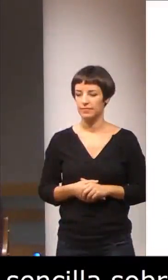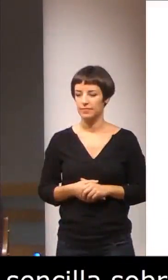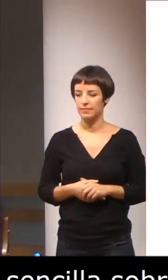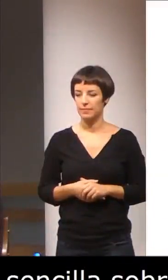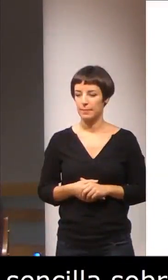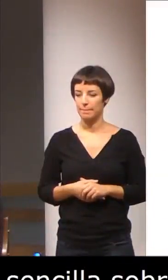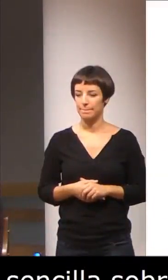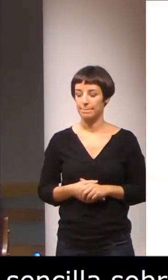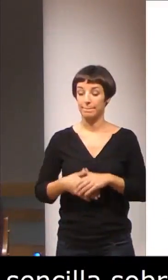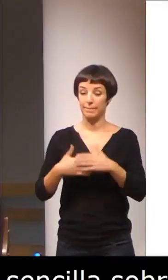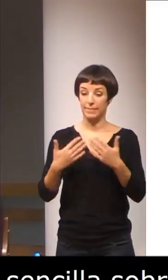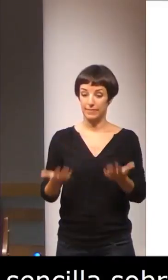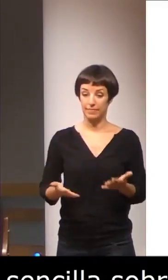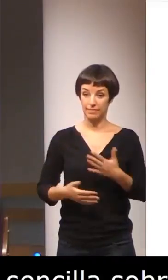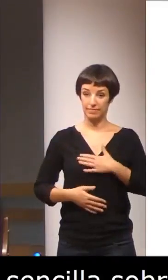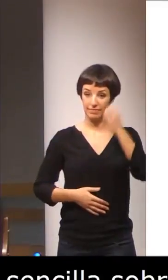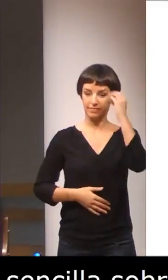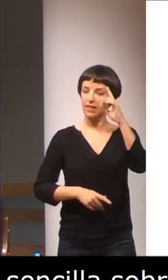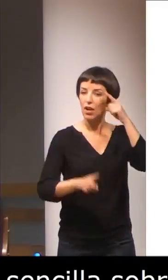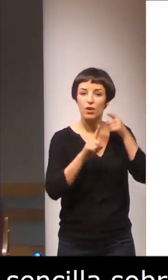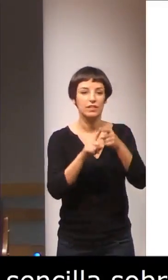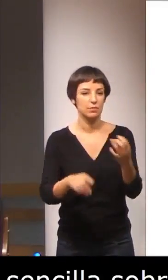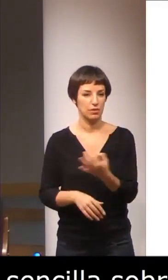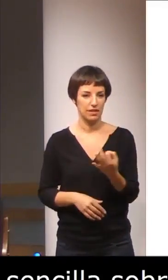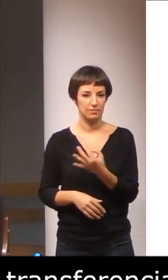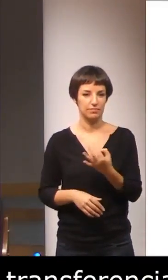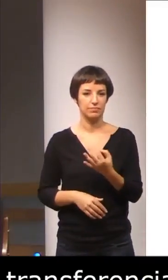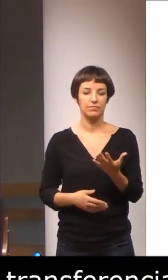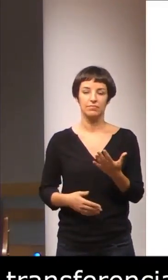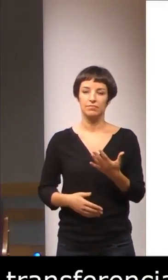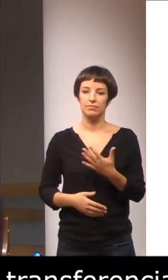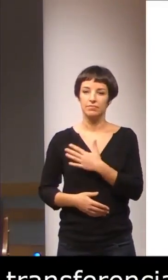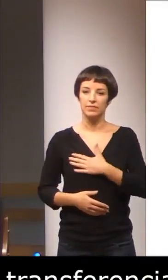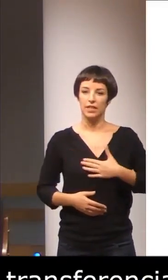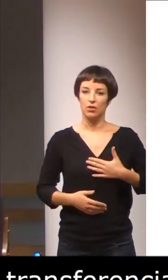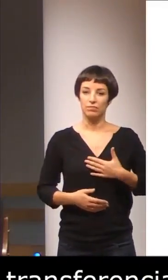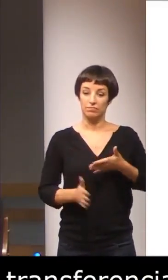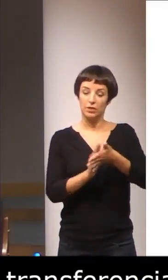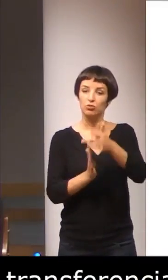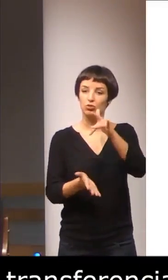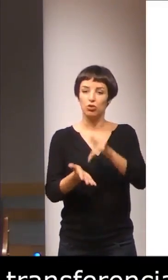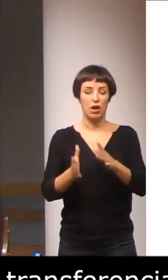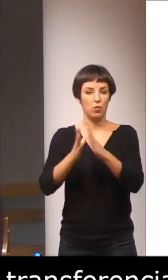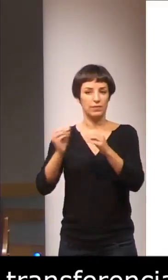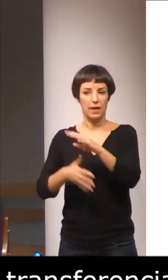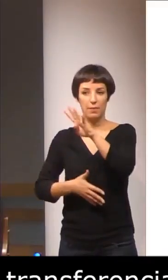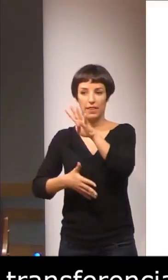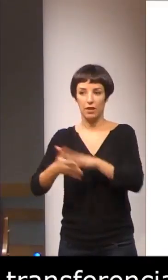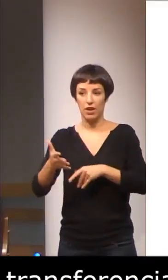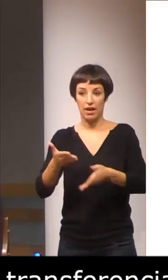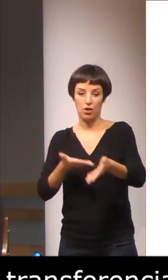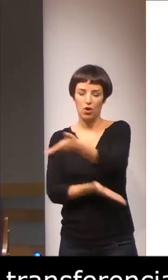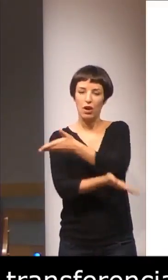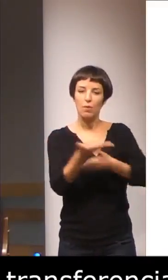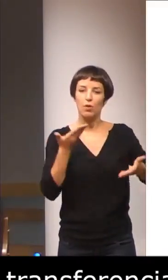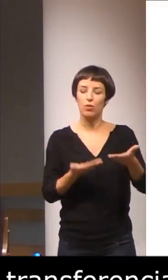Por tanto, el objetivo de mi comunicación será exponer una colaboración que ha tenido lugar entre la Universidad de Barcelona y